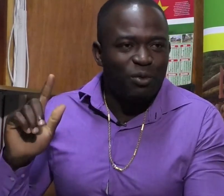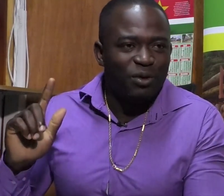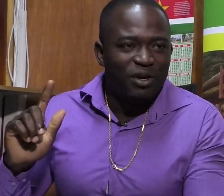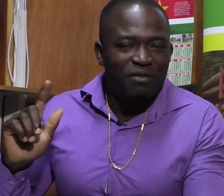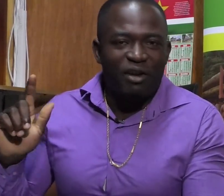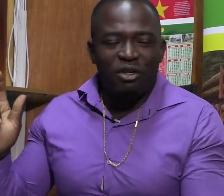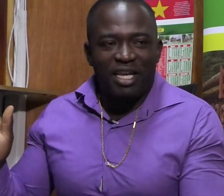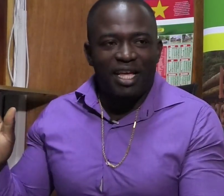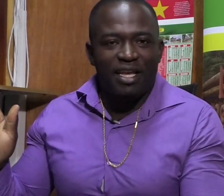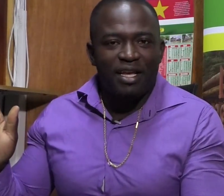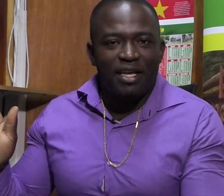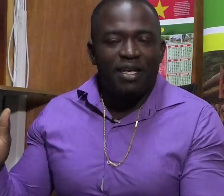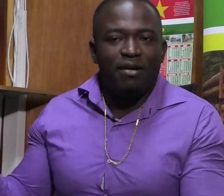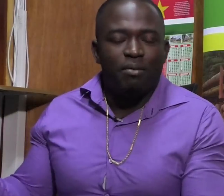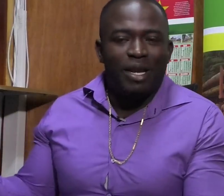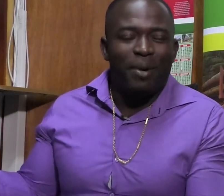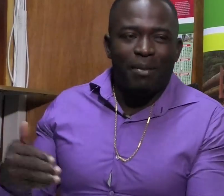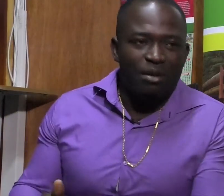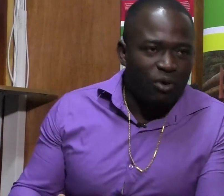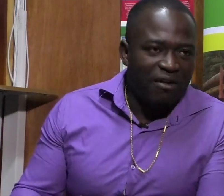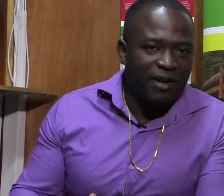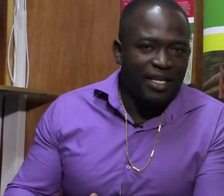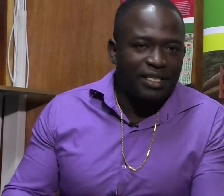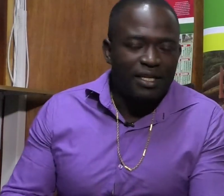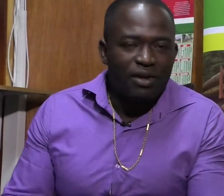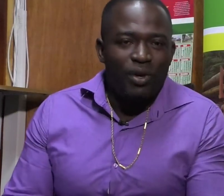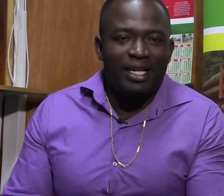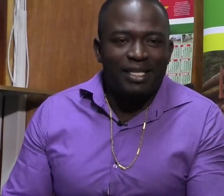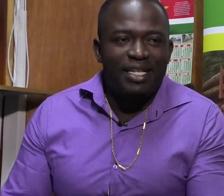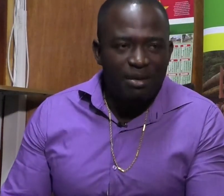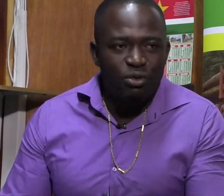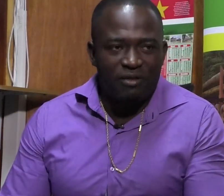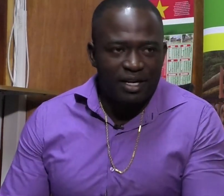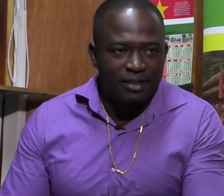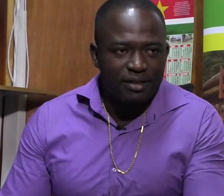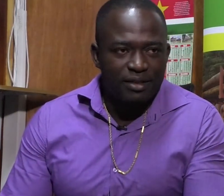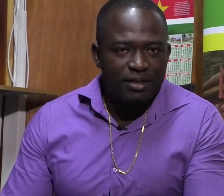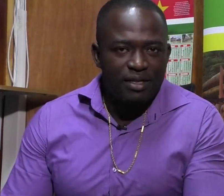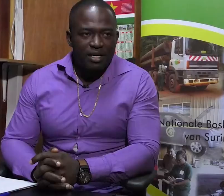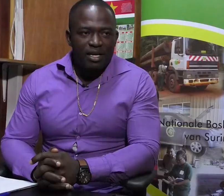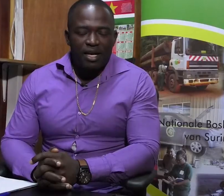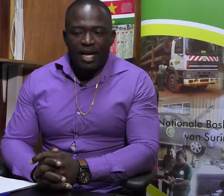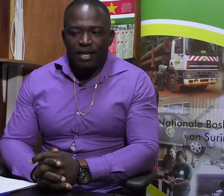Paramaribo vanuit Nikeri naar Paramaribo afreizen, wordt dat demotiverend.